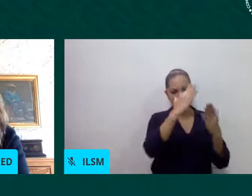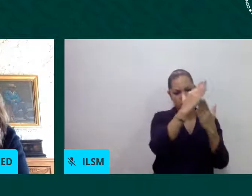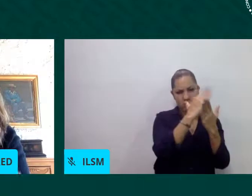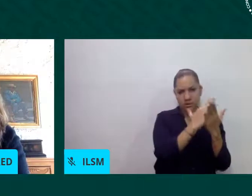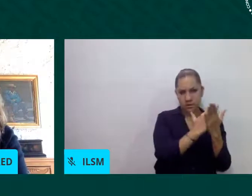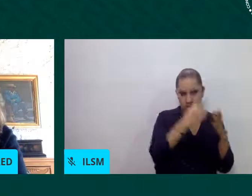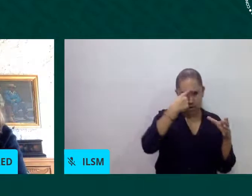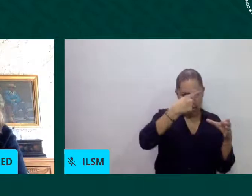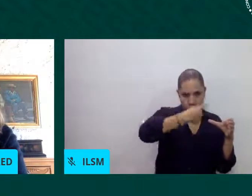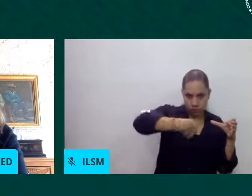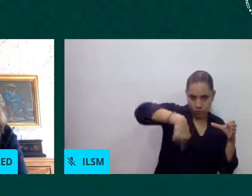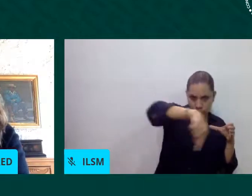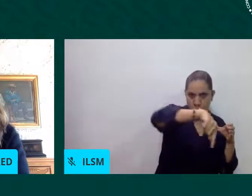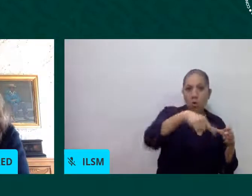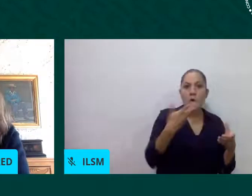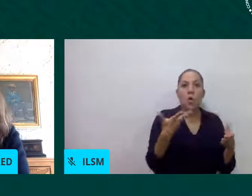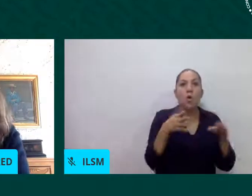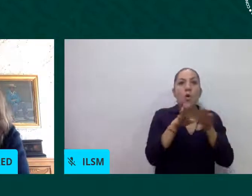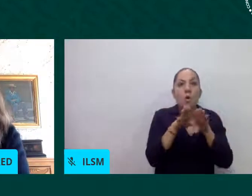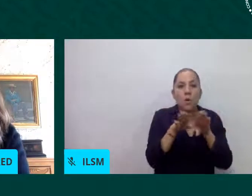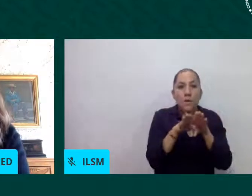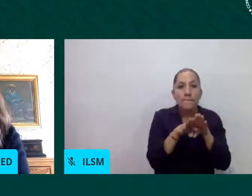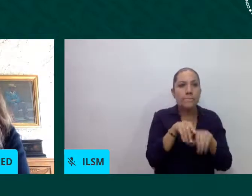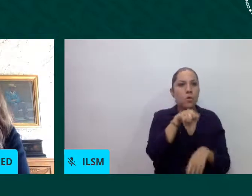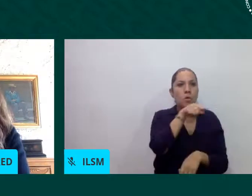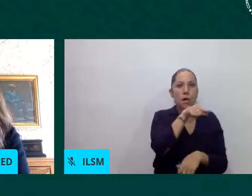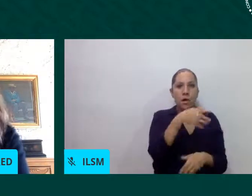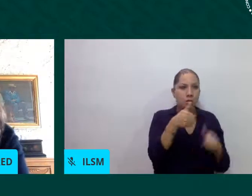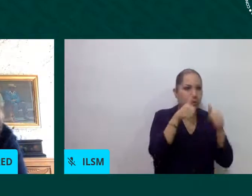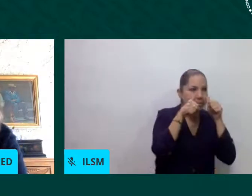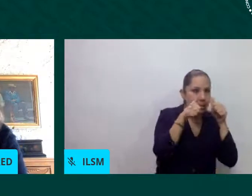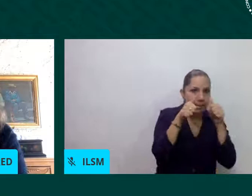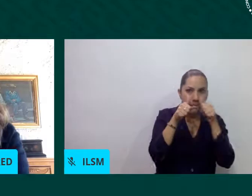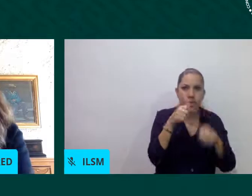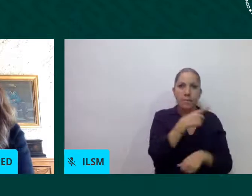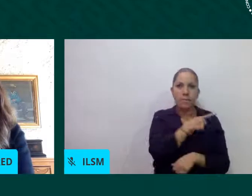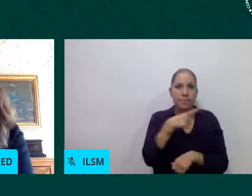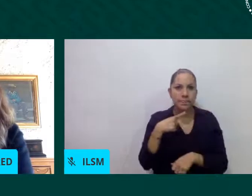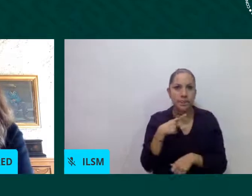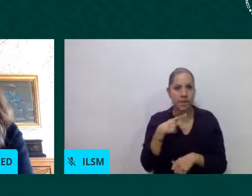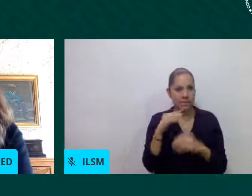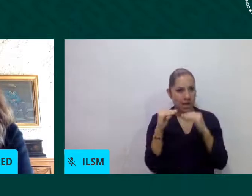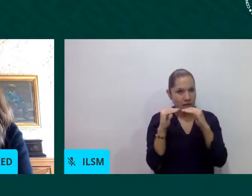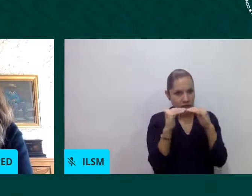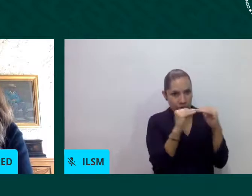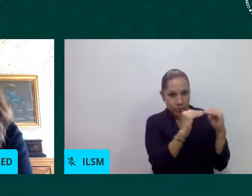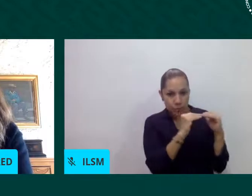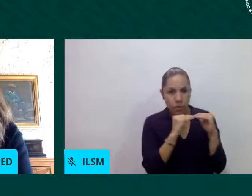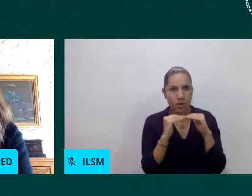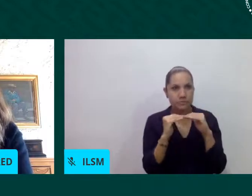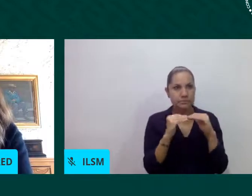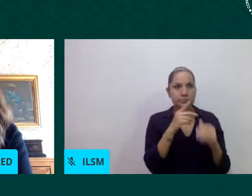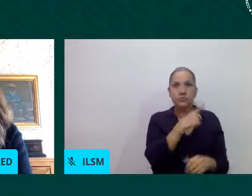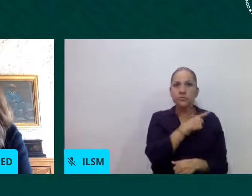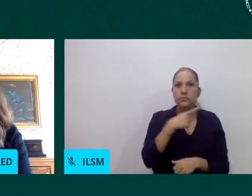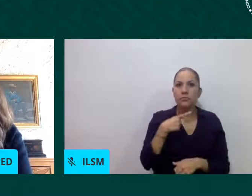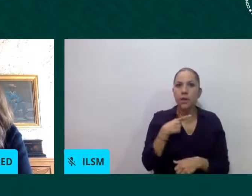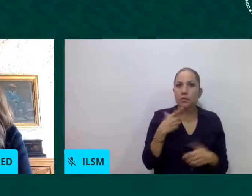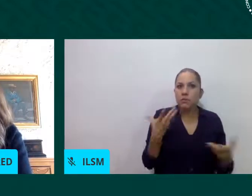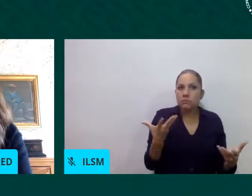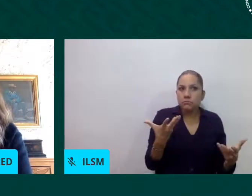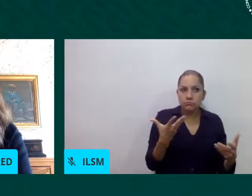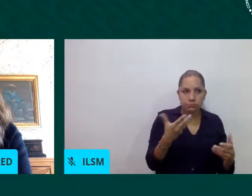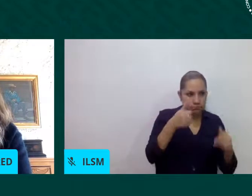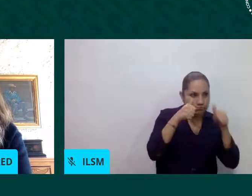justamente tenemos esta vinculación y tuvimos un conversatorio específico sobre inclusión laboral de personas migrantes y refugiadas donde participó Asilo